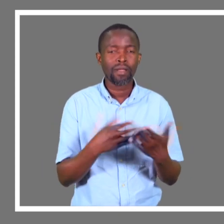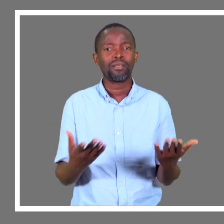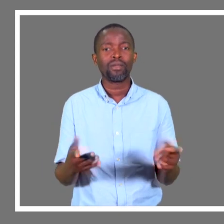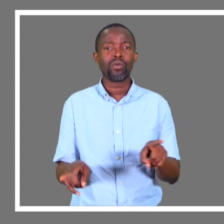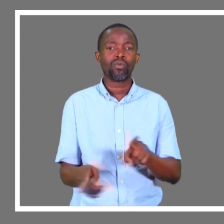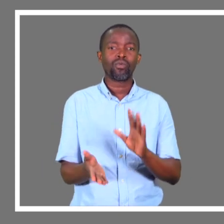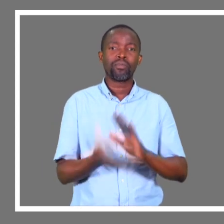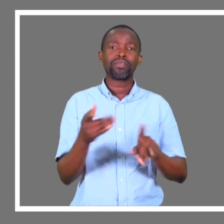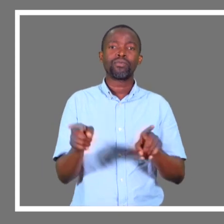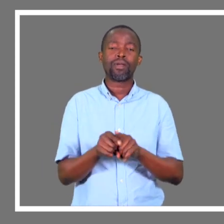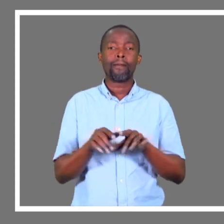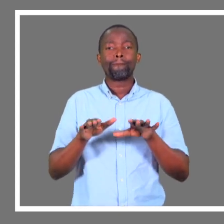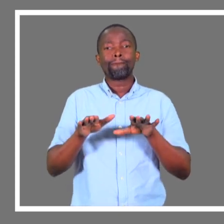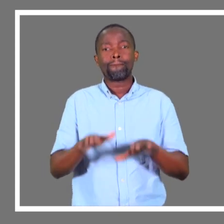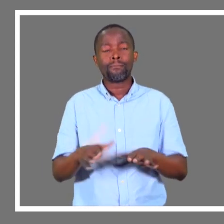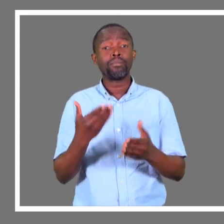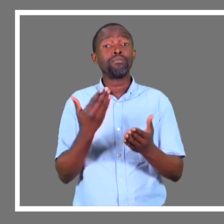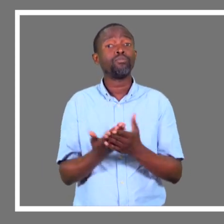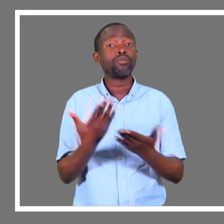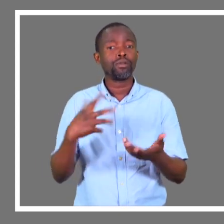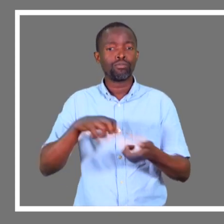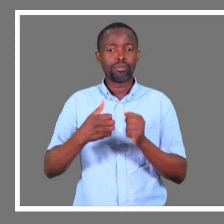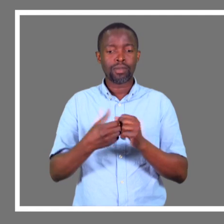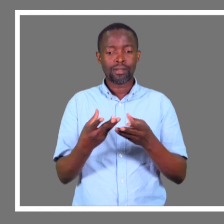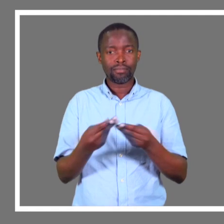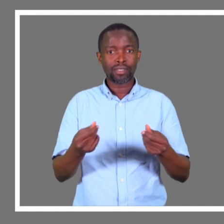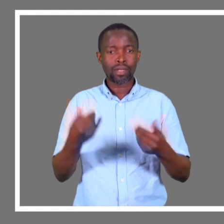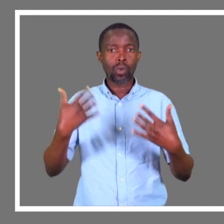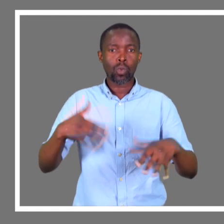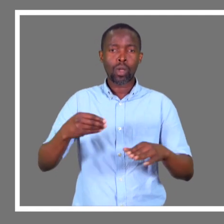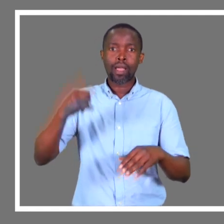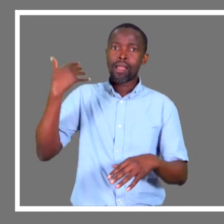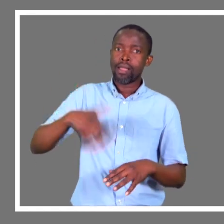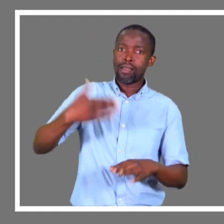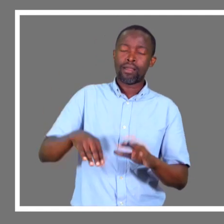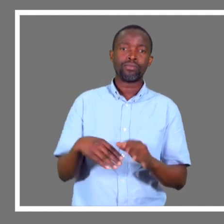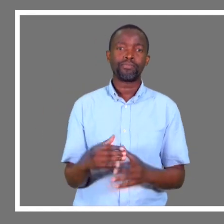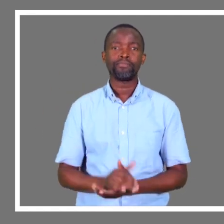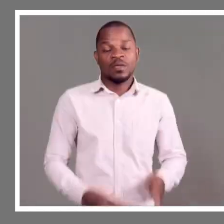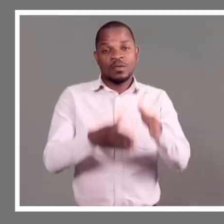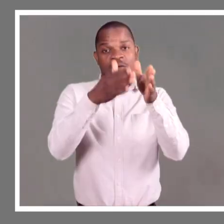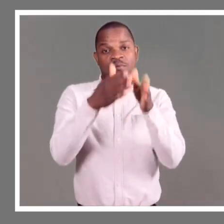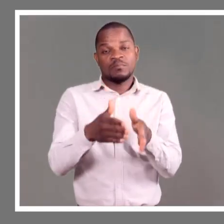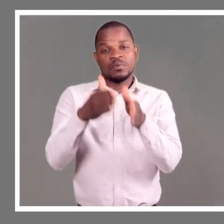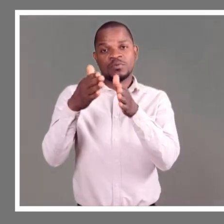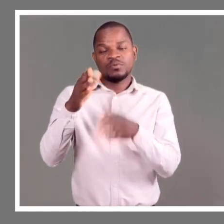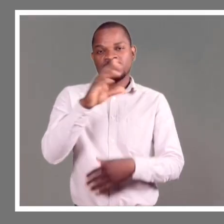aumentou, mas a situação não pode desmotivar as pessoas com deficiência. Pessoas com deficiência,